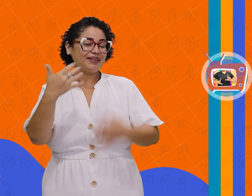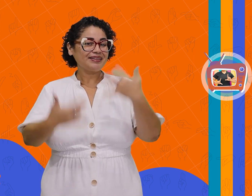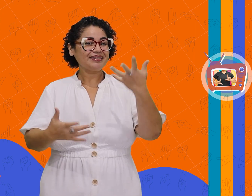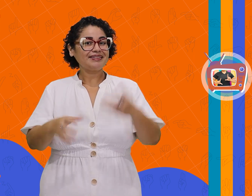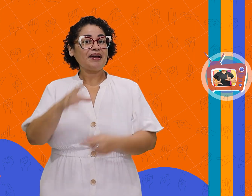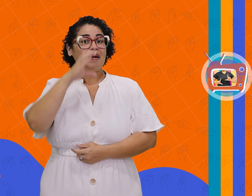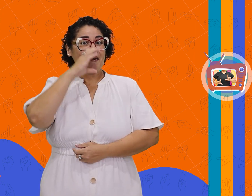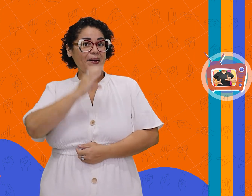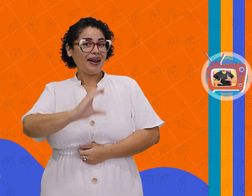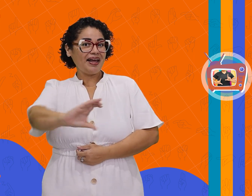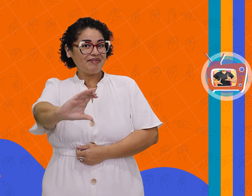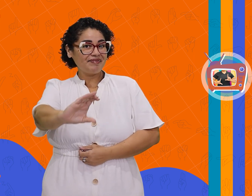certo elefante xadrez.